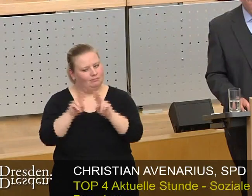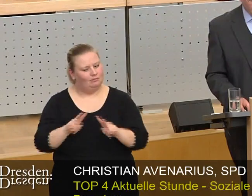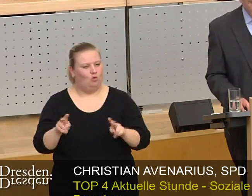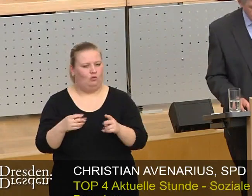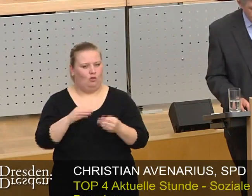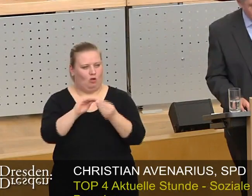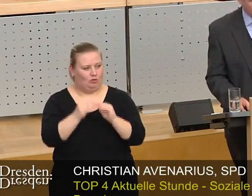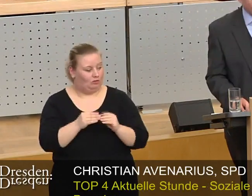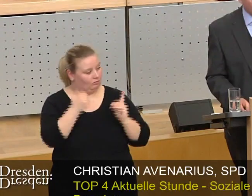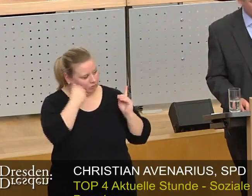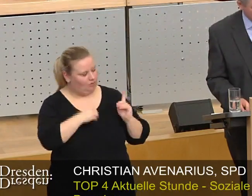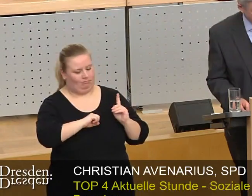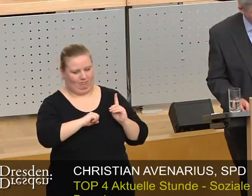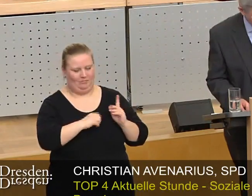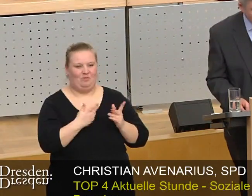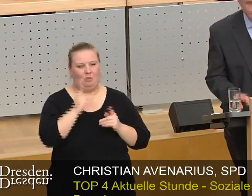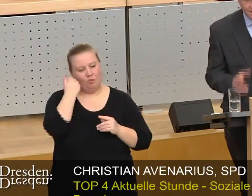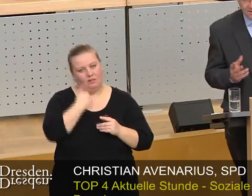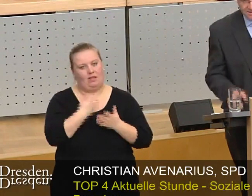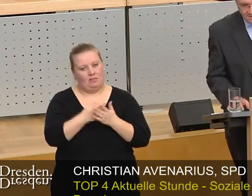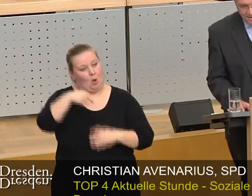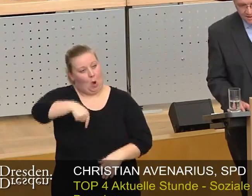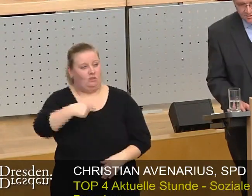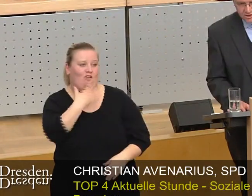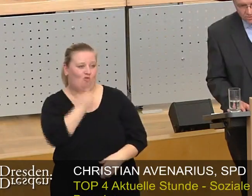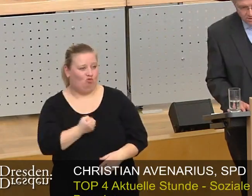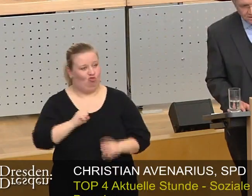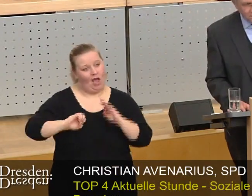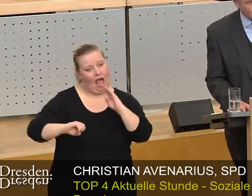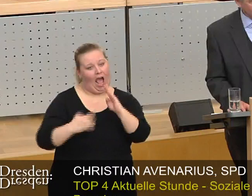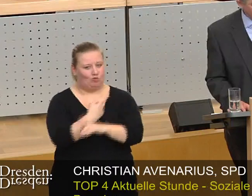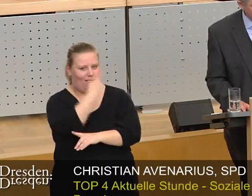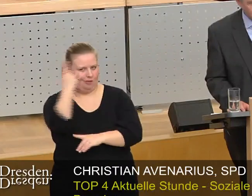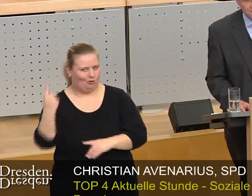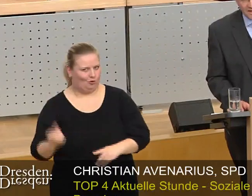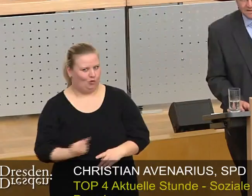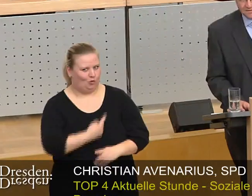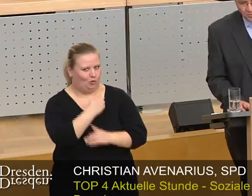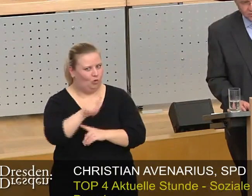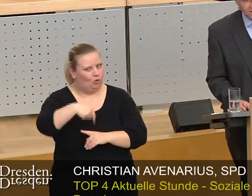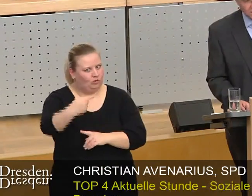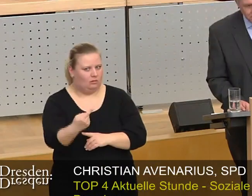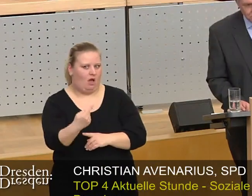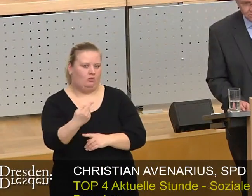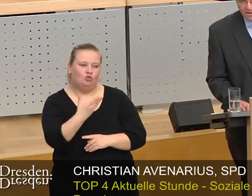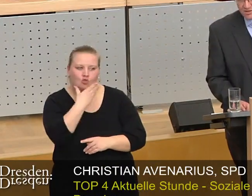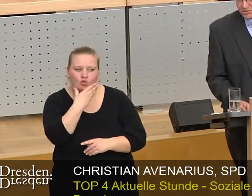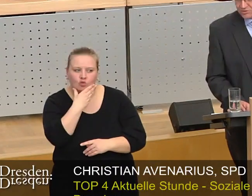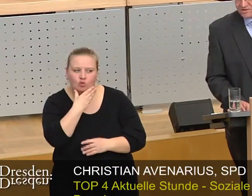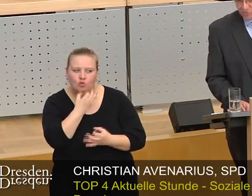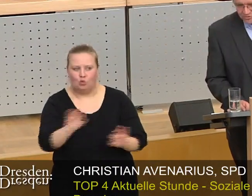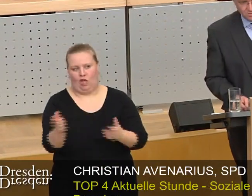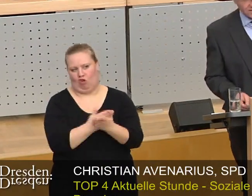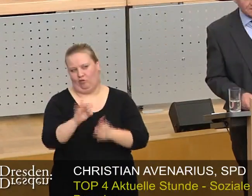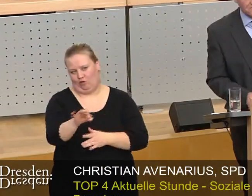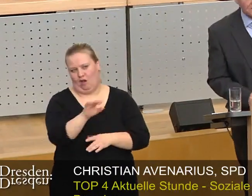In diesem Sinne wünsche ich uns heute eine interessante Aktuelle Stunde und nachher eine niveauvolle Entscheidung zur